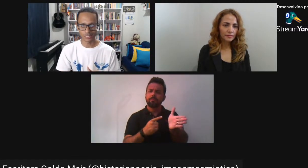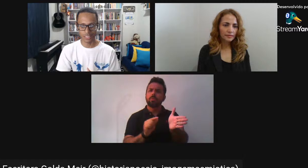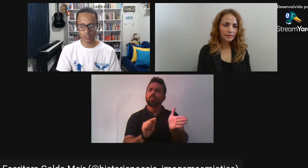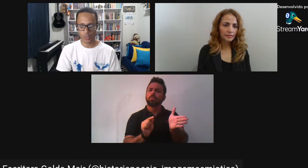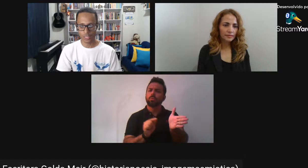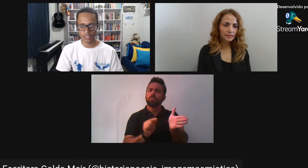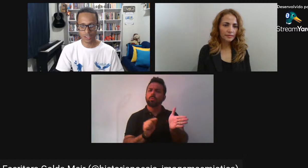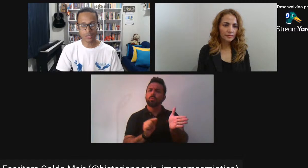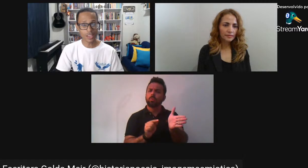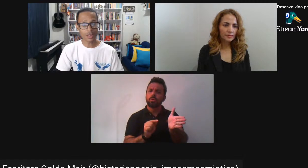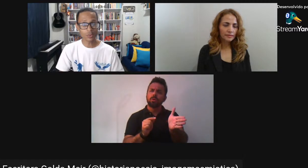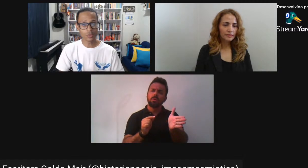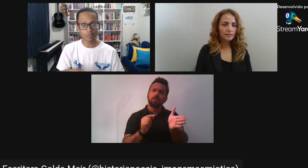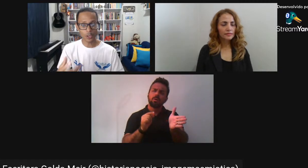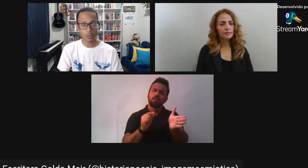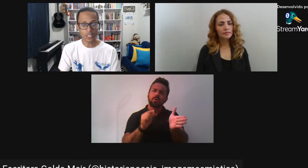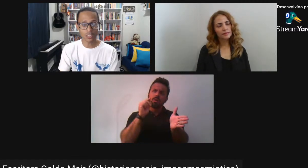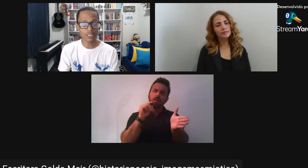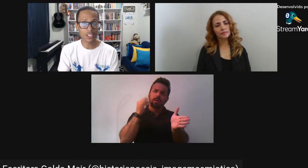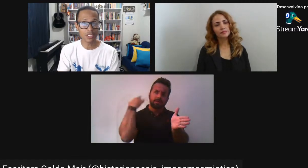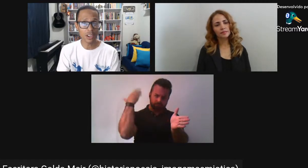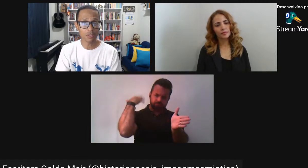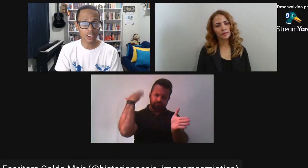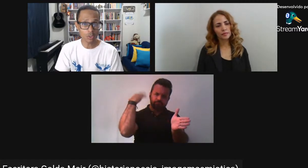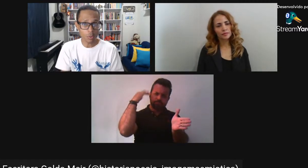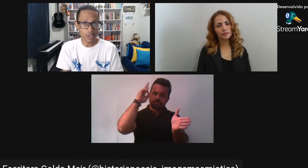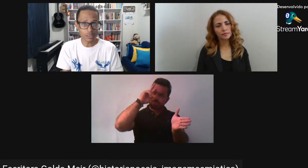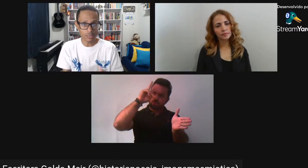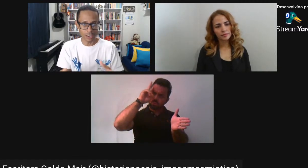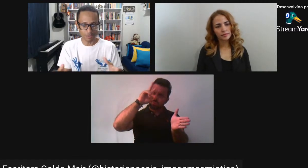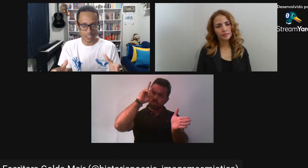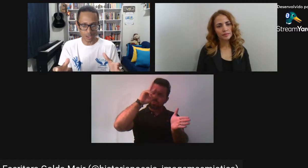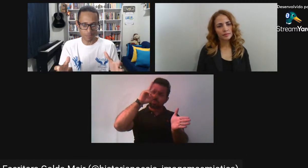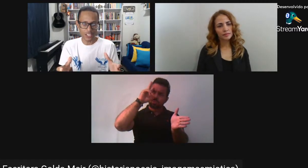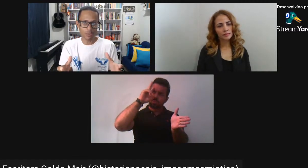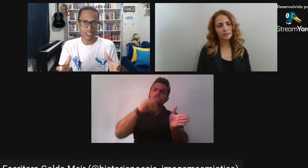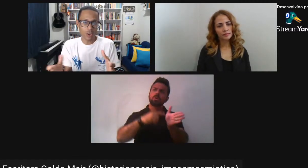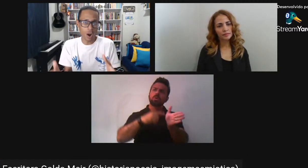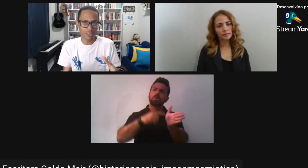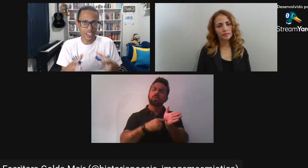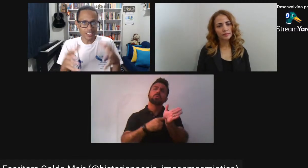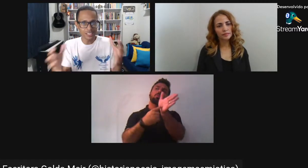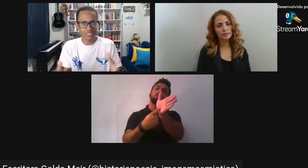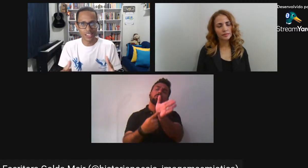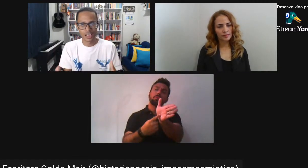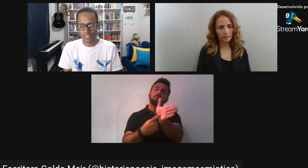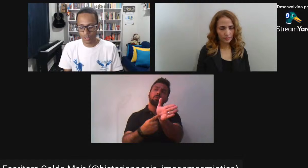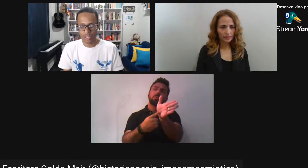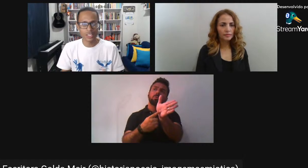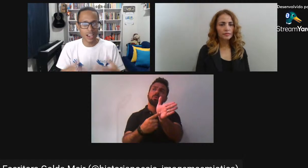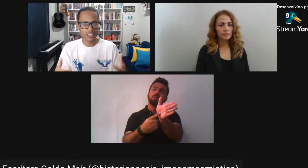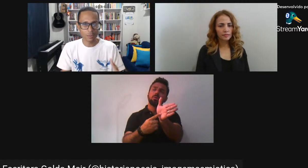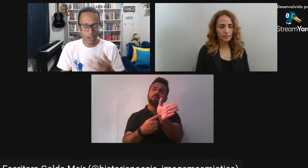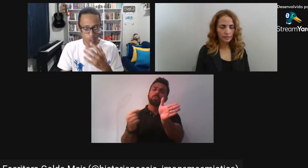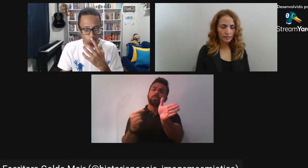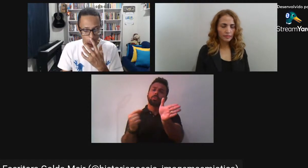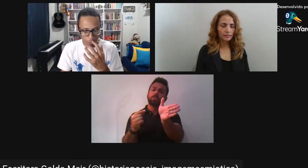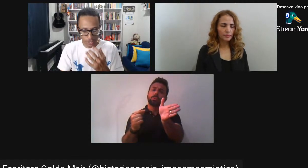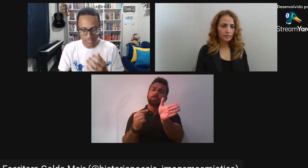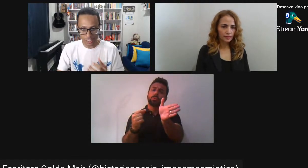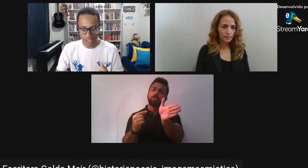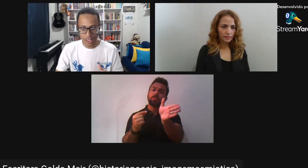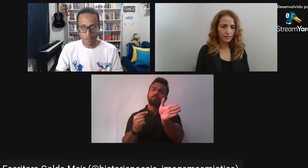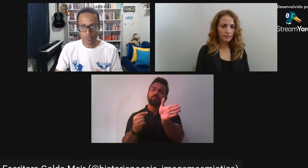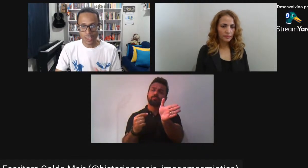A sua atenção Com a perspectiva de escrever Sobre a parte mais nova Da sociedade A parte